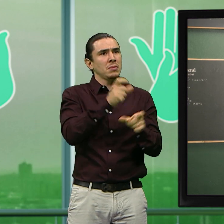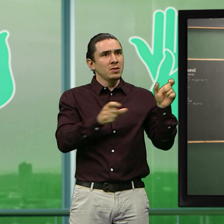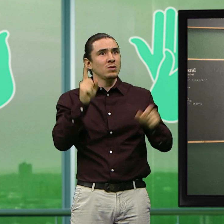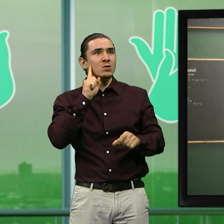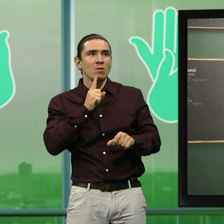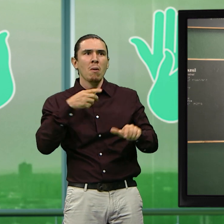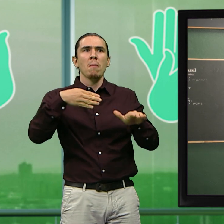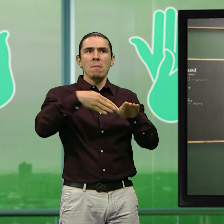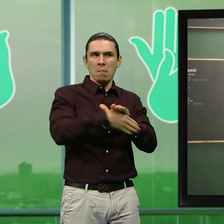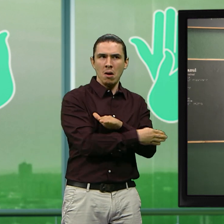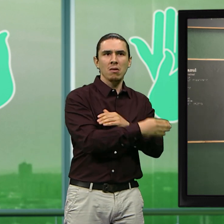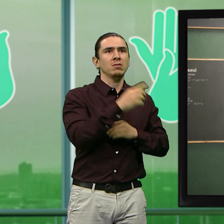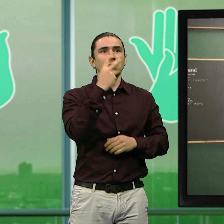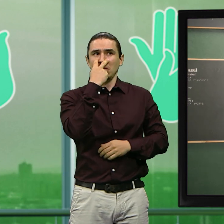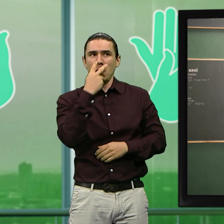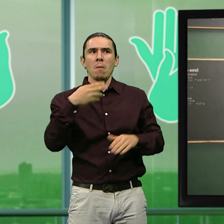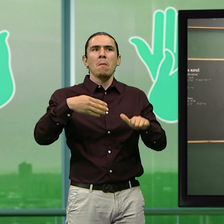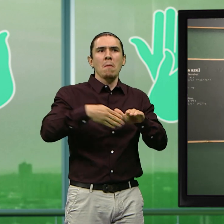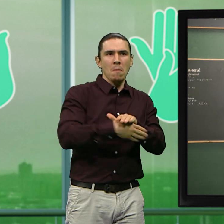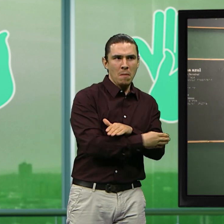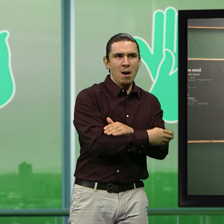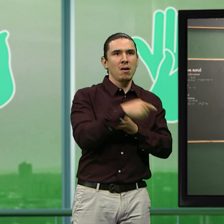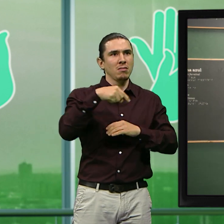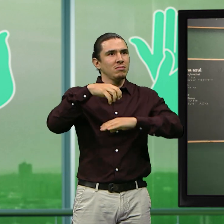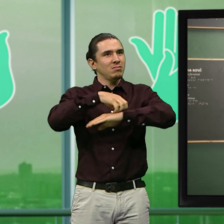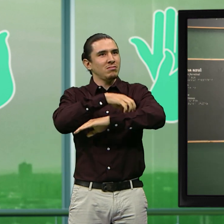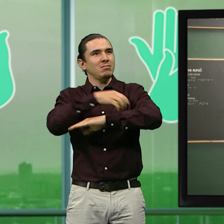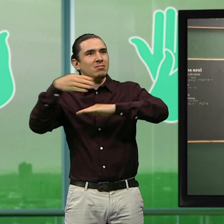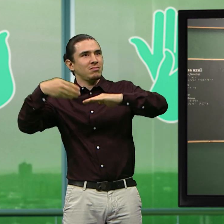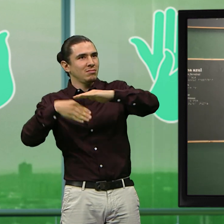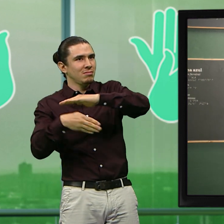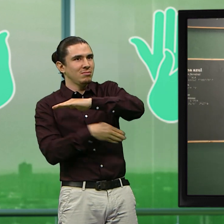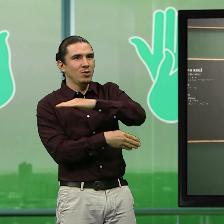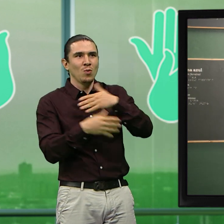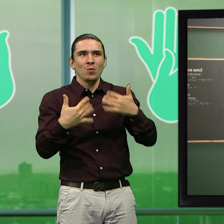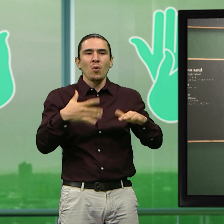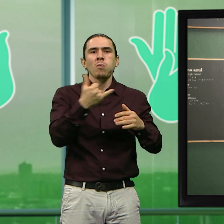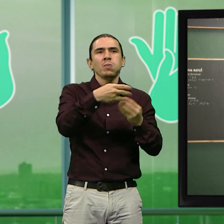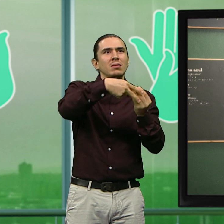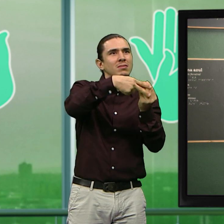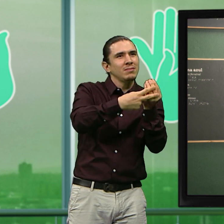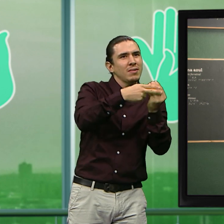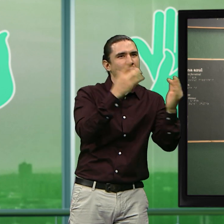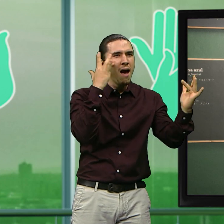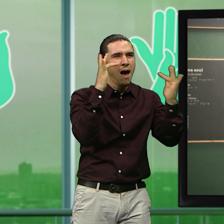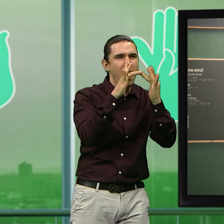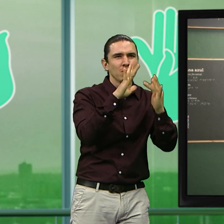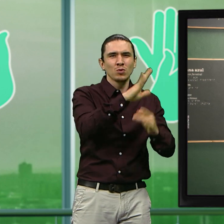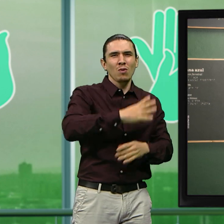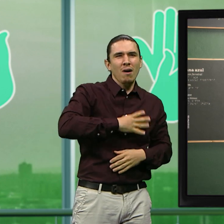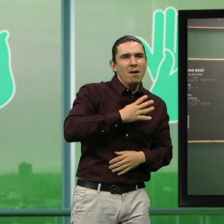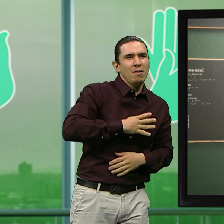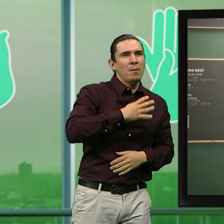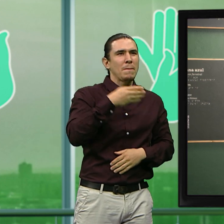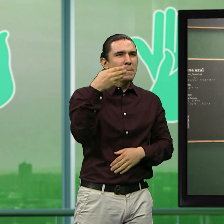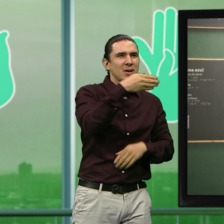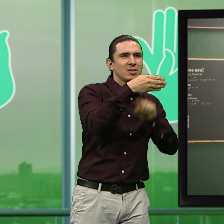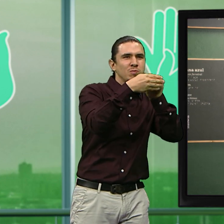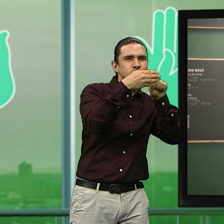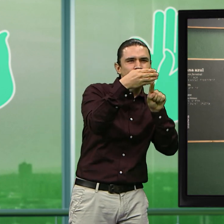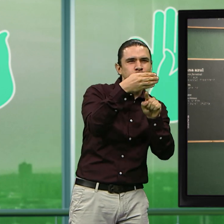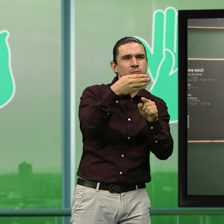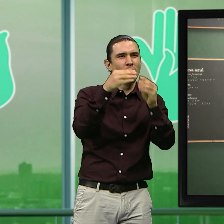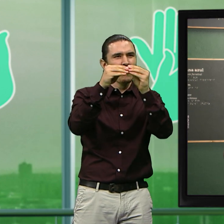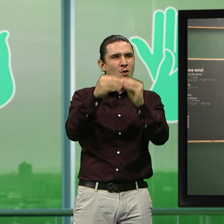las personas sordas y ciegas pueden venir a este acuario y tienen herramientas para identificar los